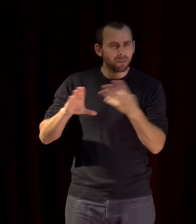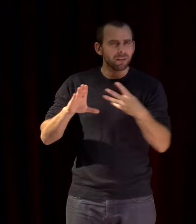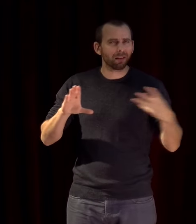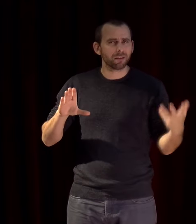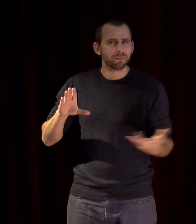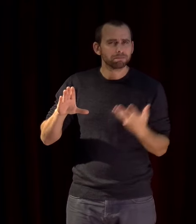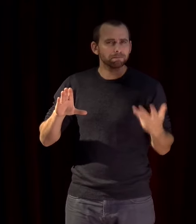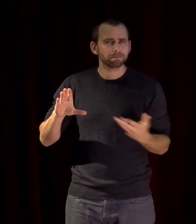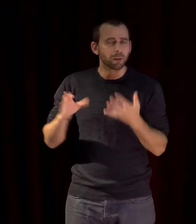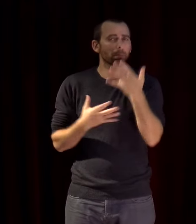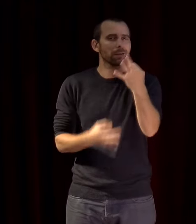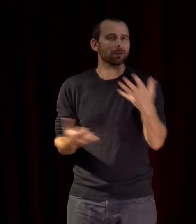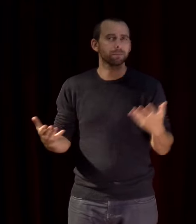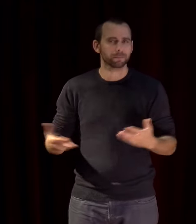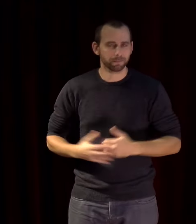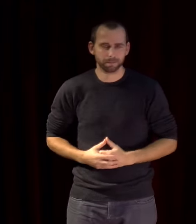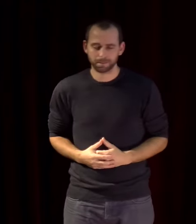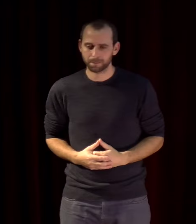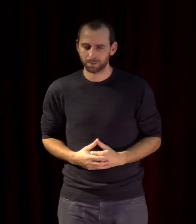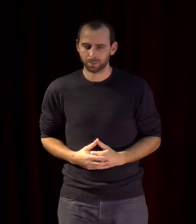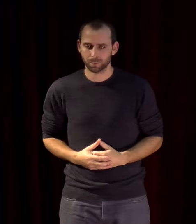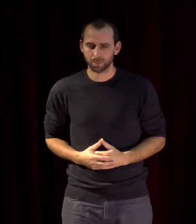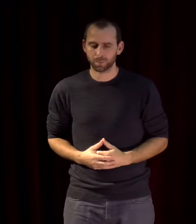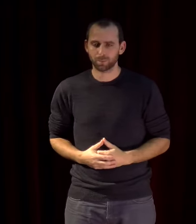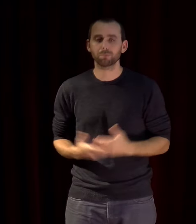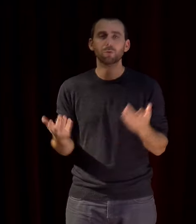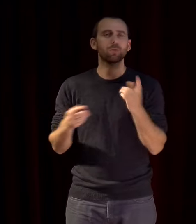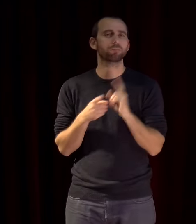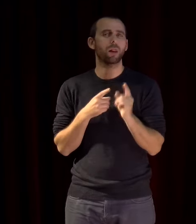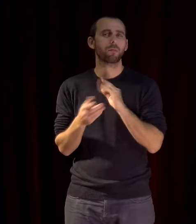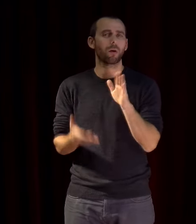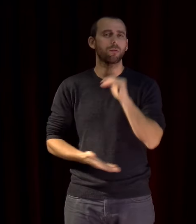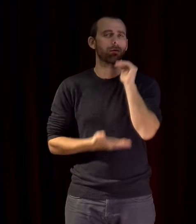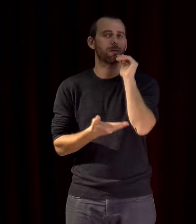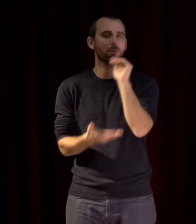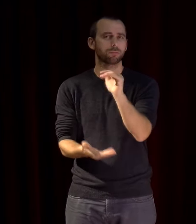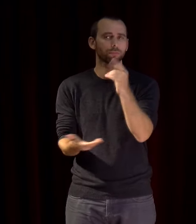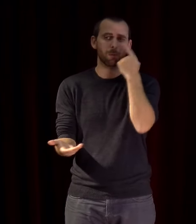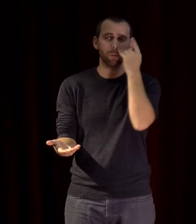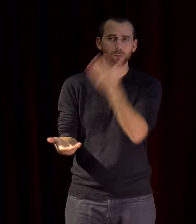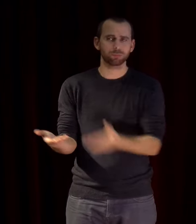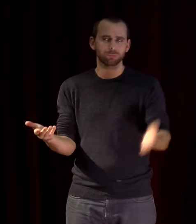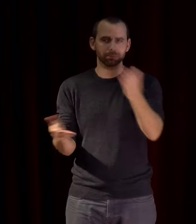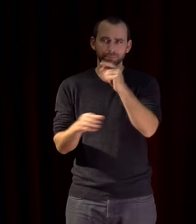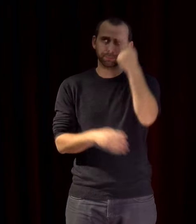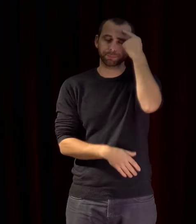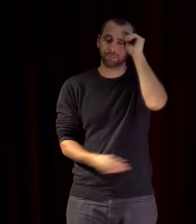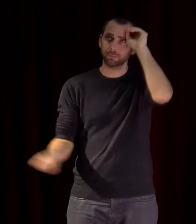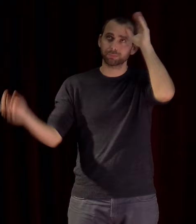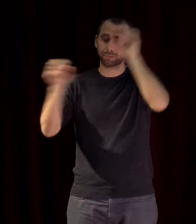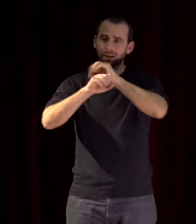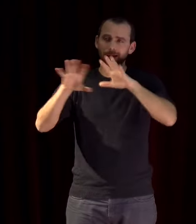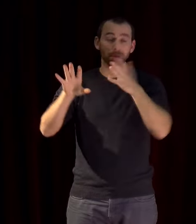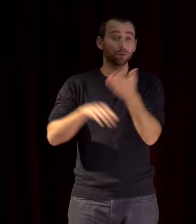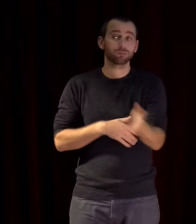ça pour se mettre en tête parce que chacun d'entre nous a une idée différente de la Méditerranée mais toutes ces